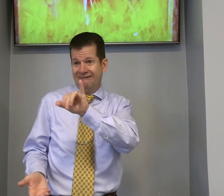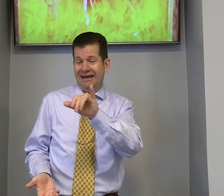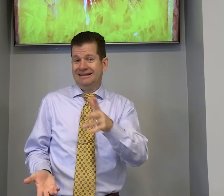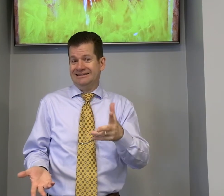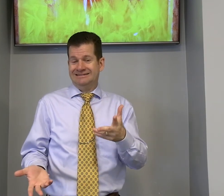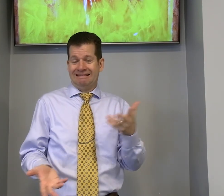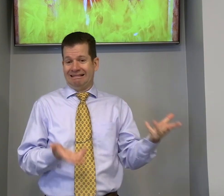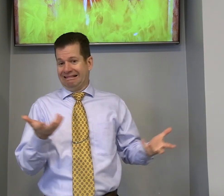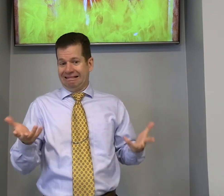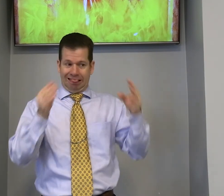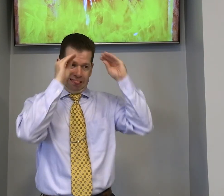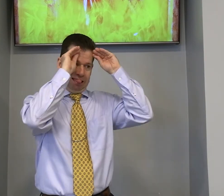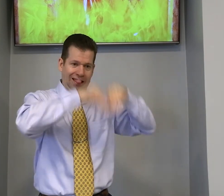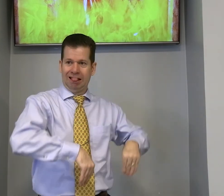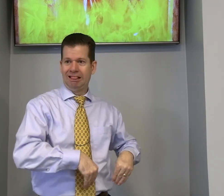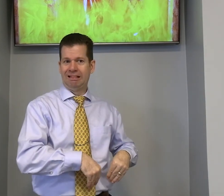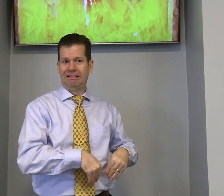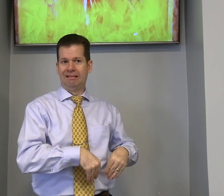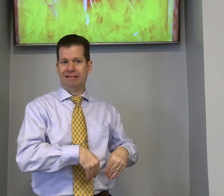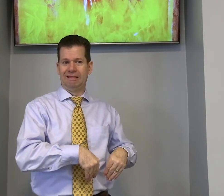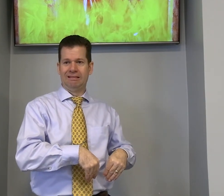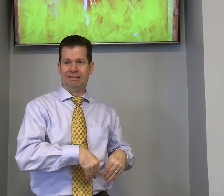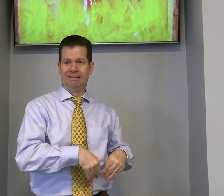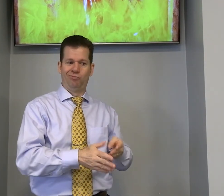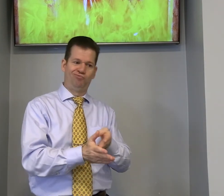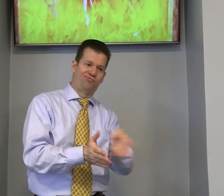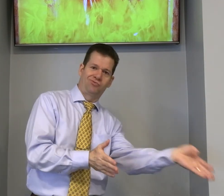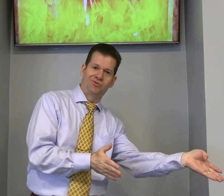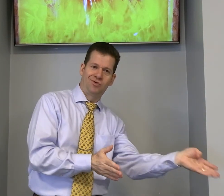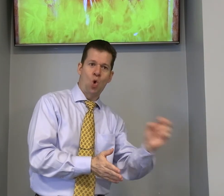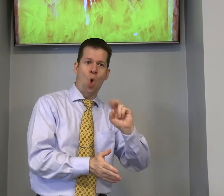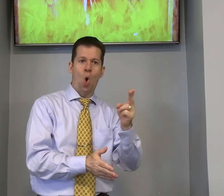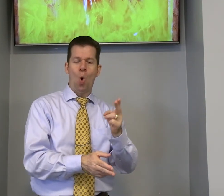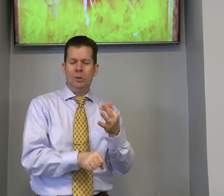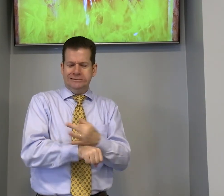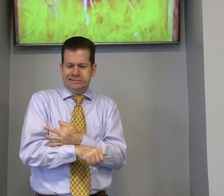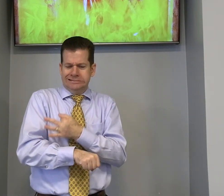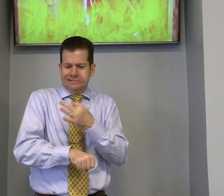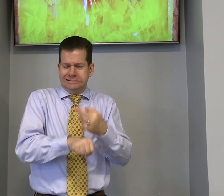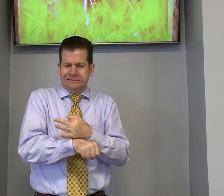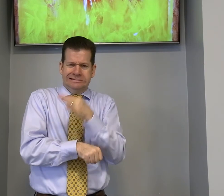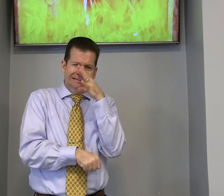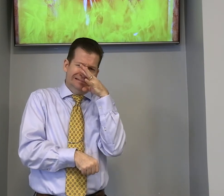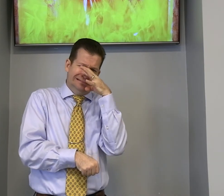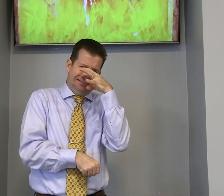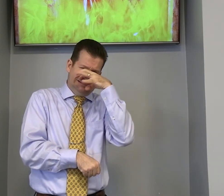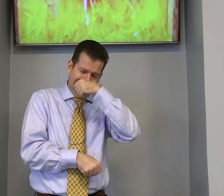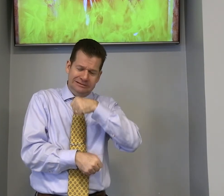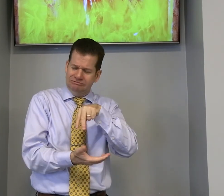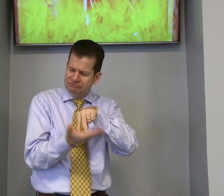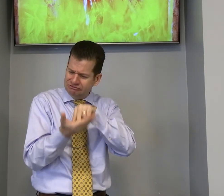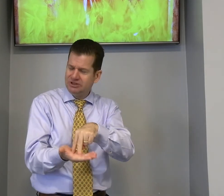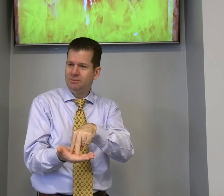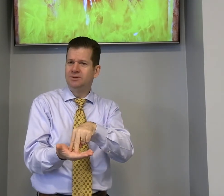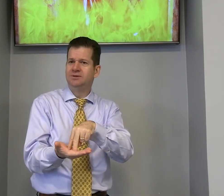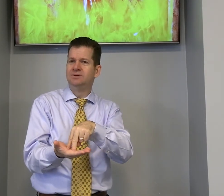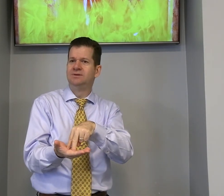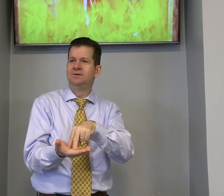escolher vai desanimar vai vir a desviar ou vai ficar firme e aguentar